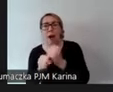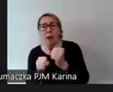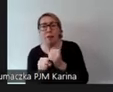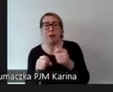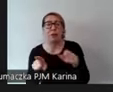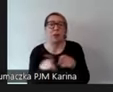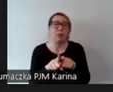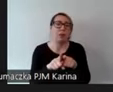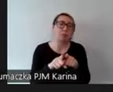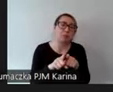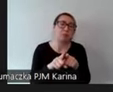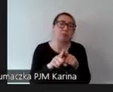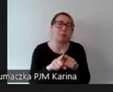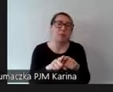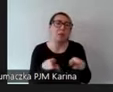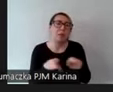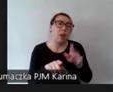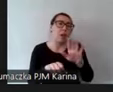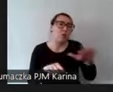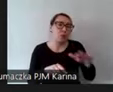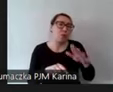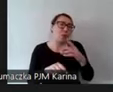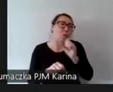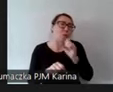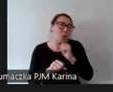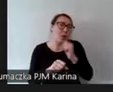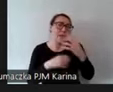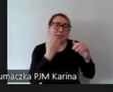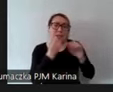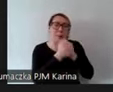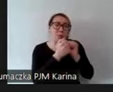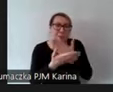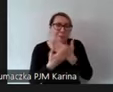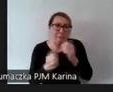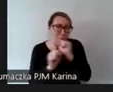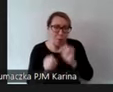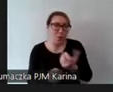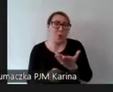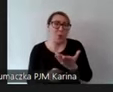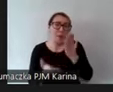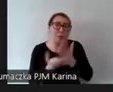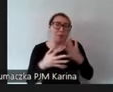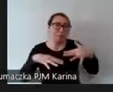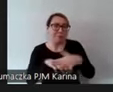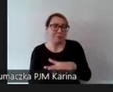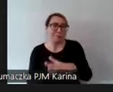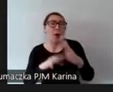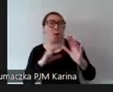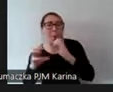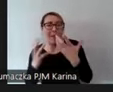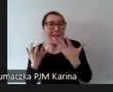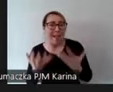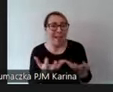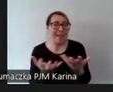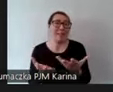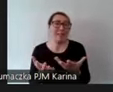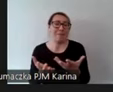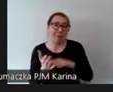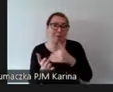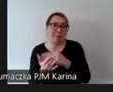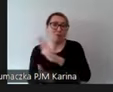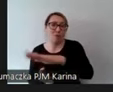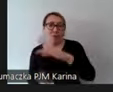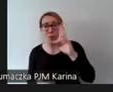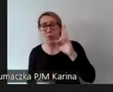też dziećmi, które w ogóle nie mają żadnych zaburzeń, ale po prostu chcą się integrować, chcą się komunikować na przykład z dziećmi